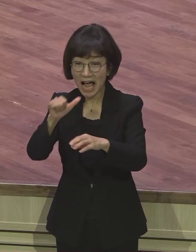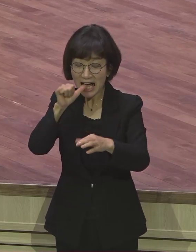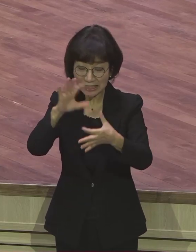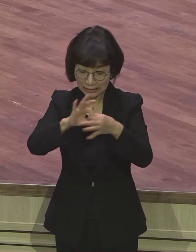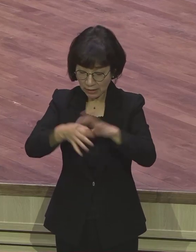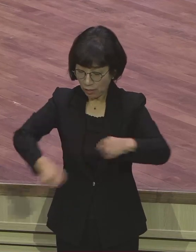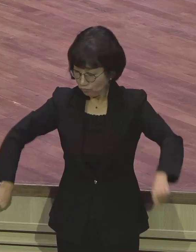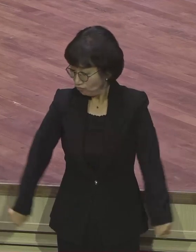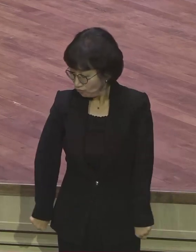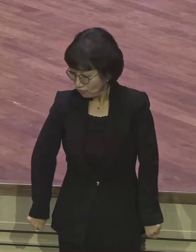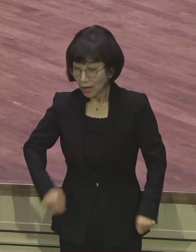사명을 감동했어요.